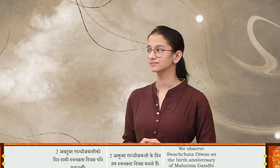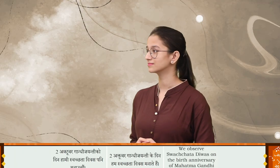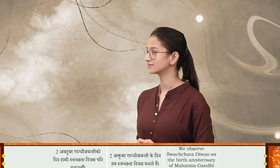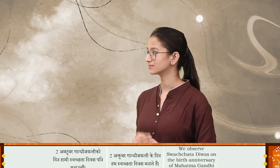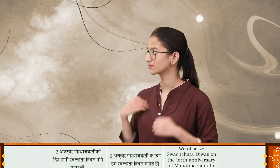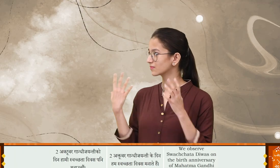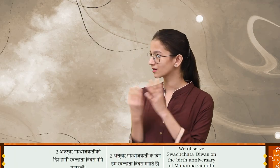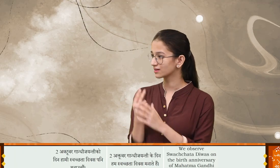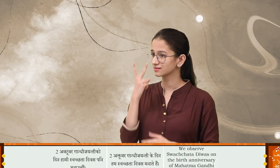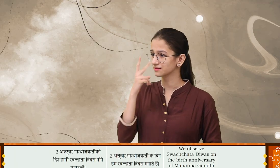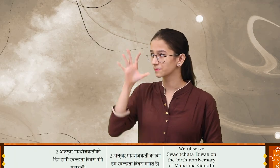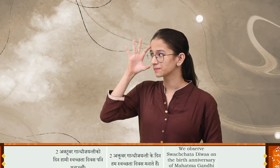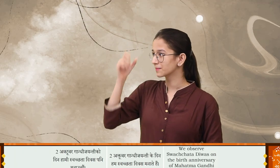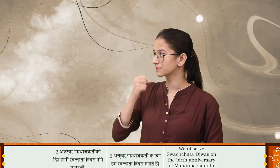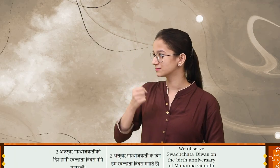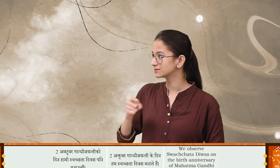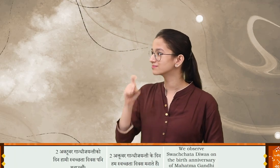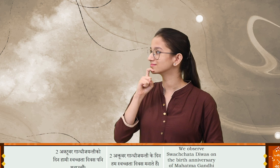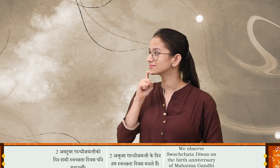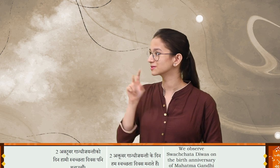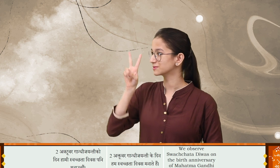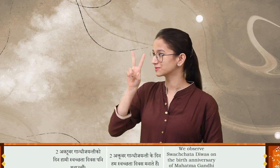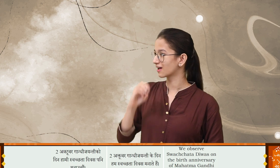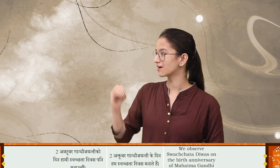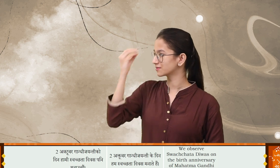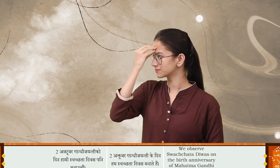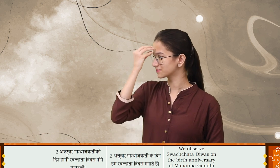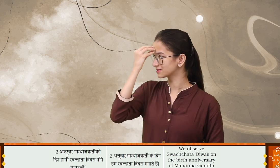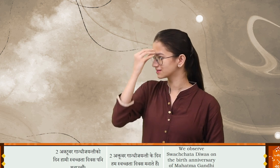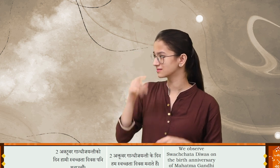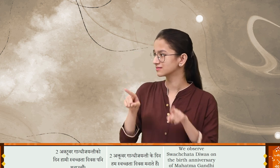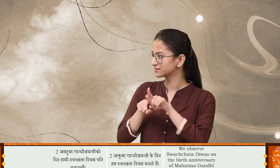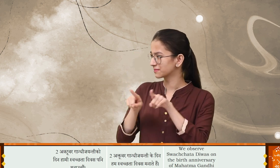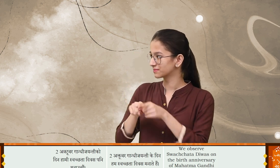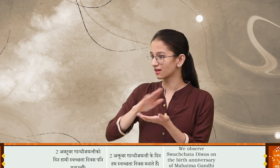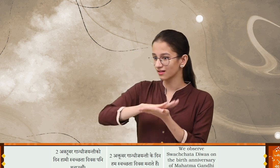दो अक्टूबर गांधी जैन्ती को दिन हामिस सोच्छता दिवस्पनी मनाऊं छो